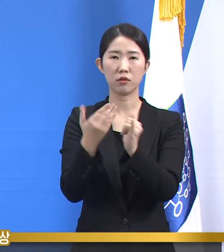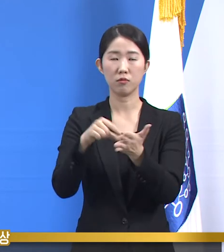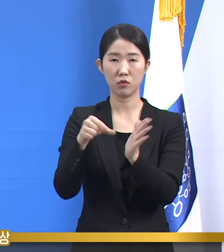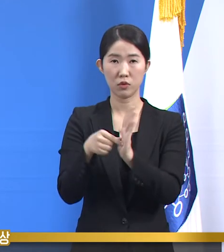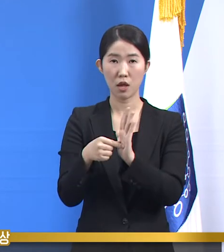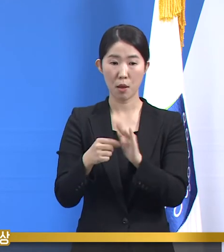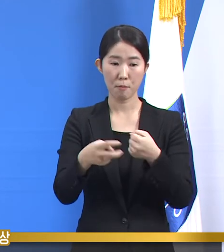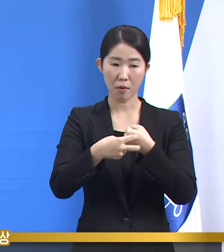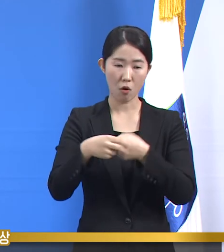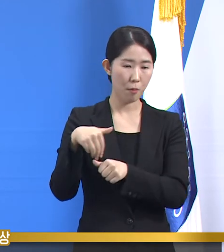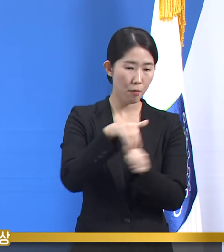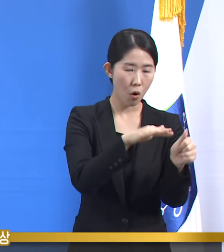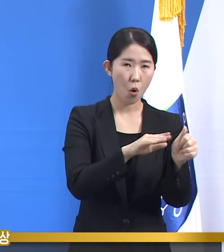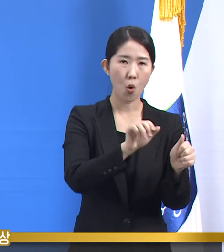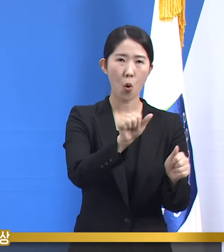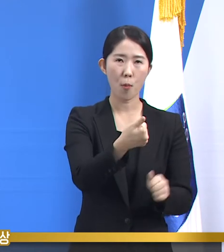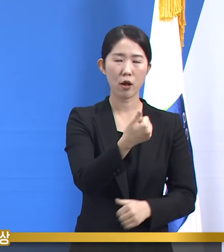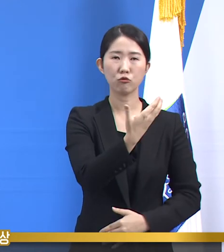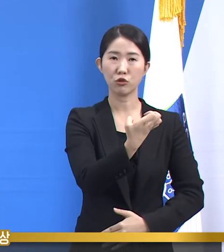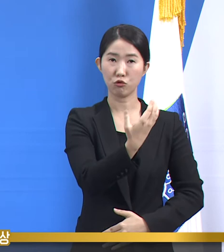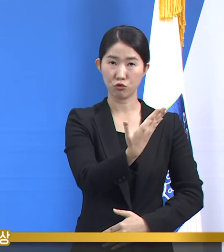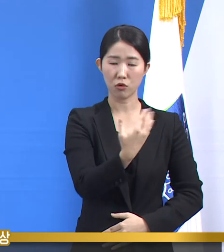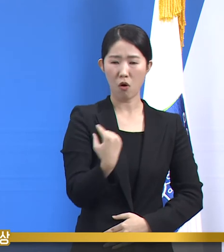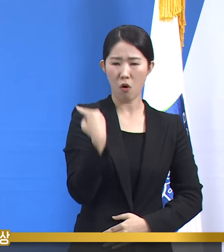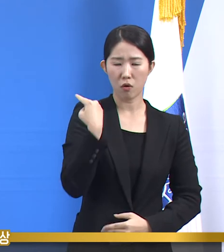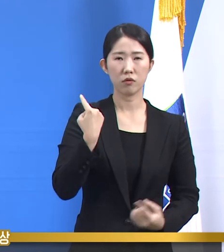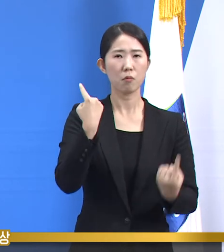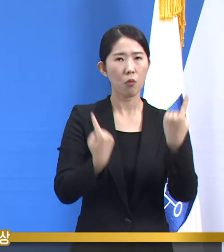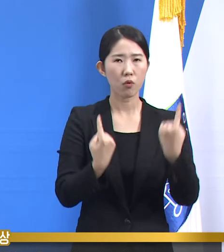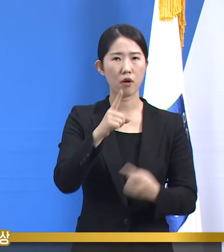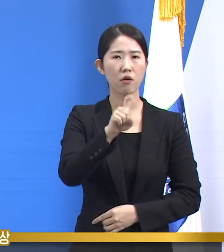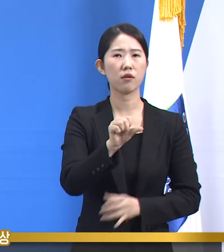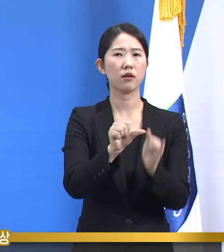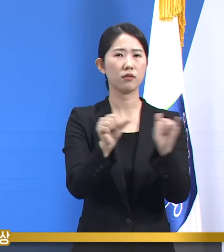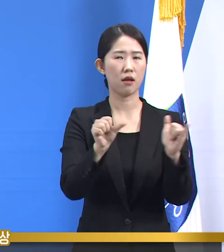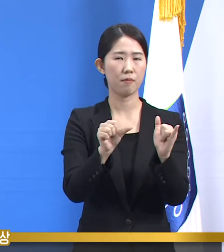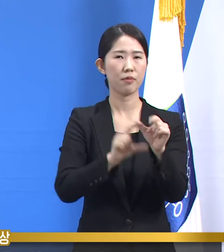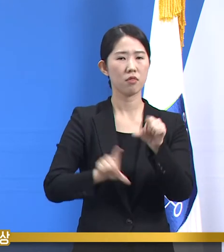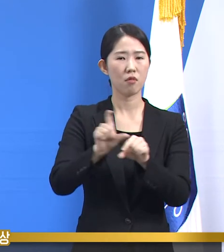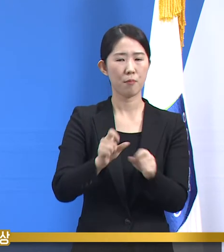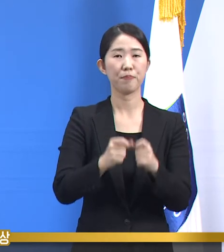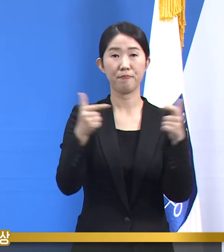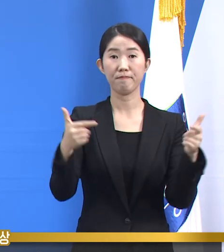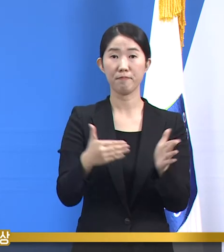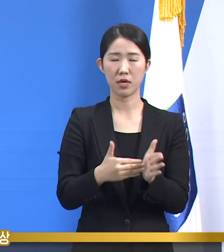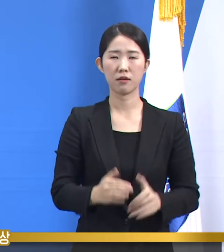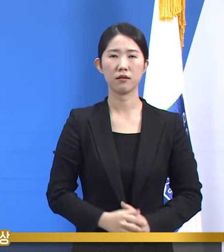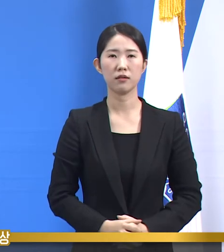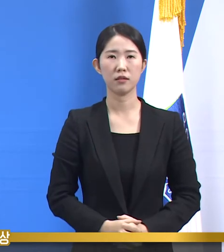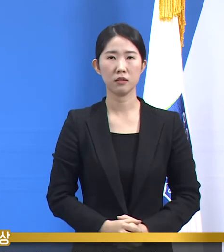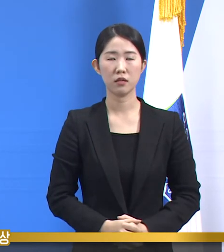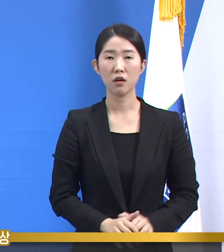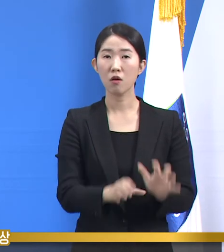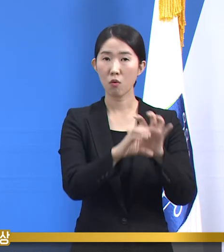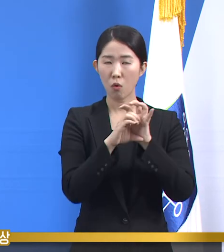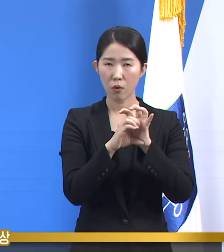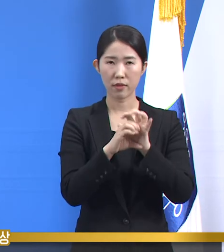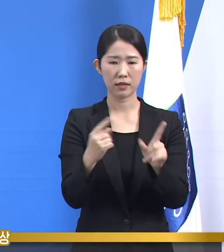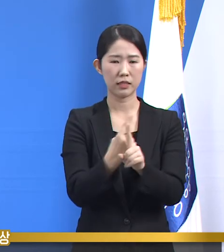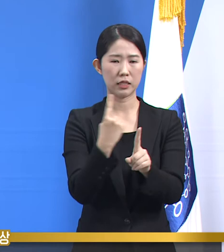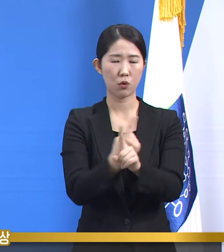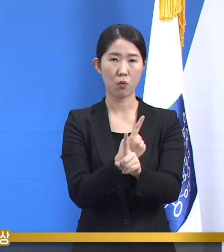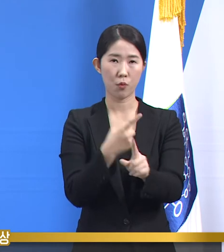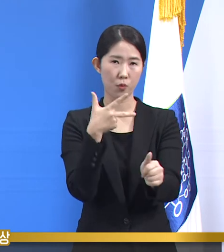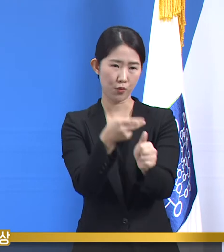599명이고 전일 대비 15명 증가하였습니다. 코로나19 백신을 통해 집단 면역이 확보될